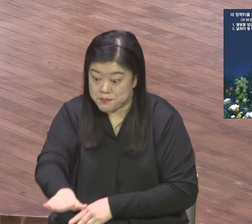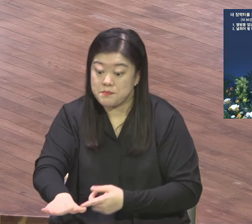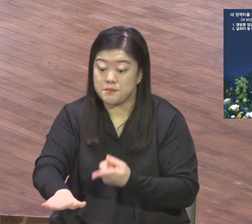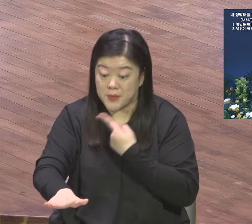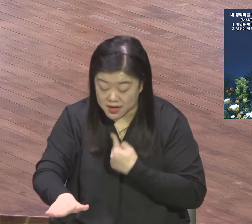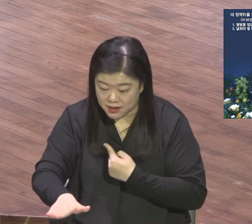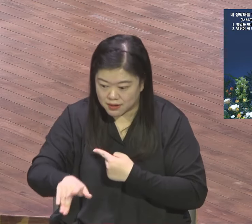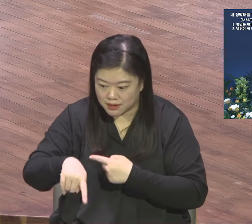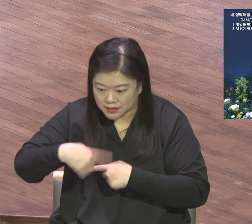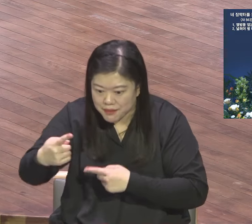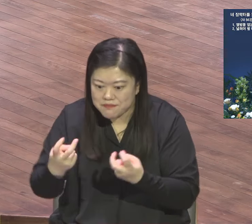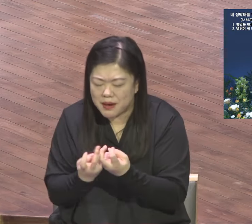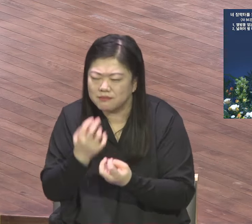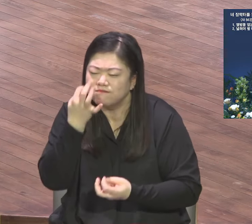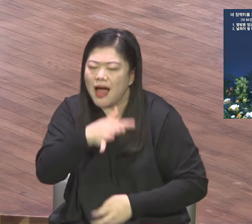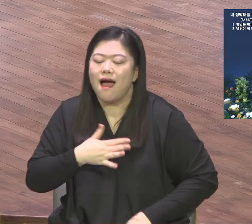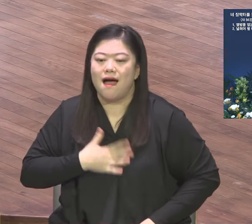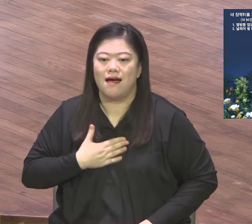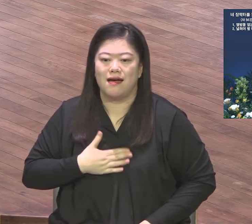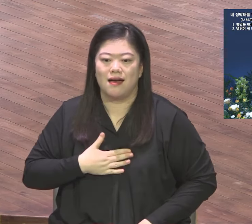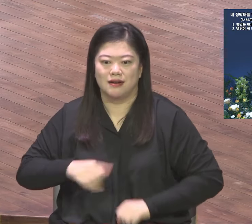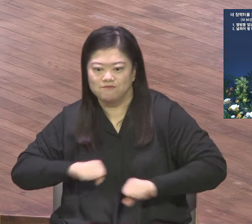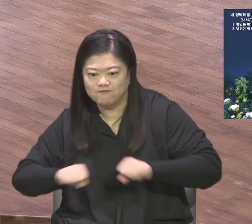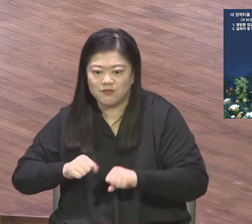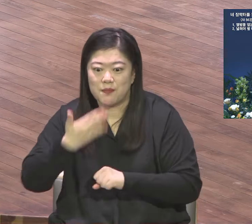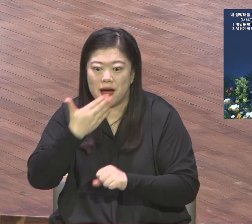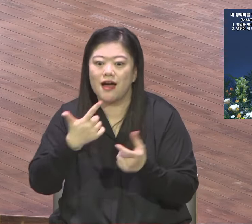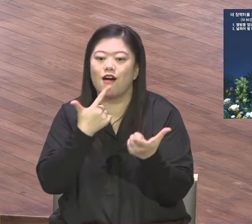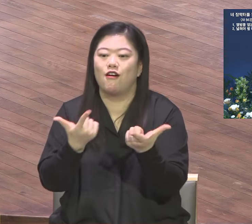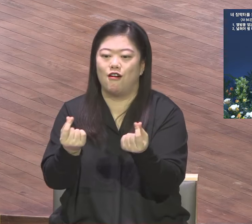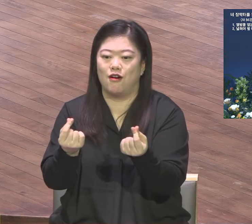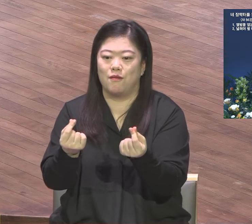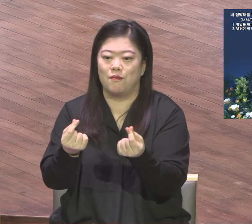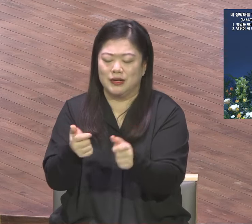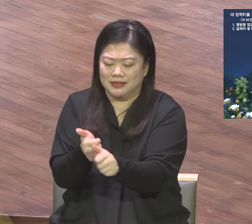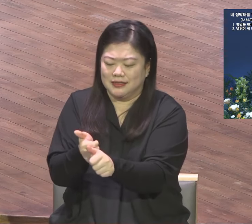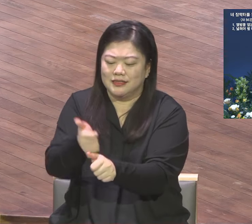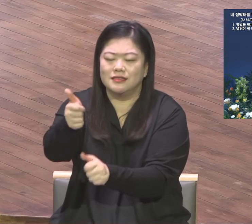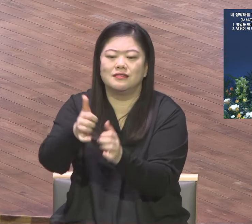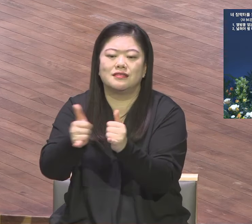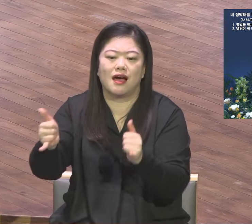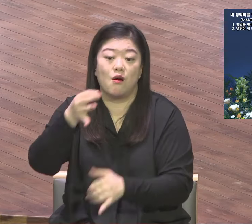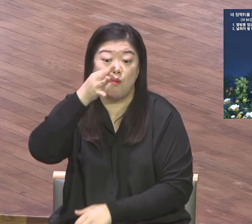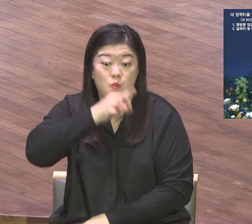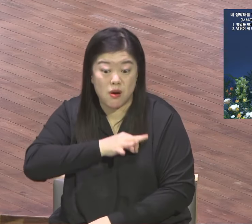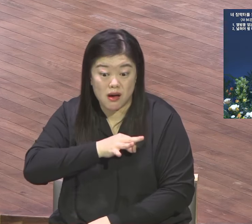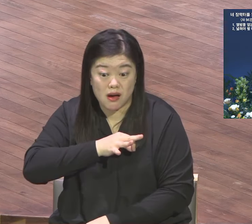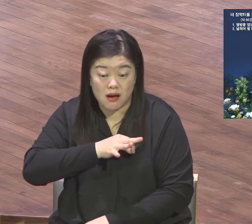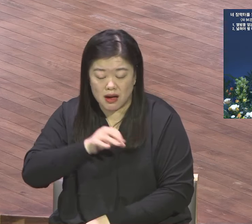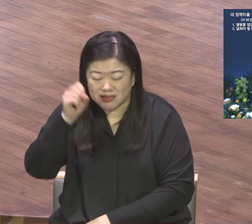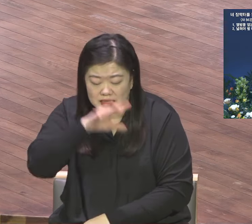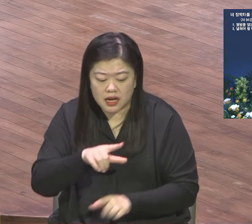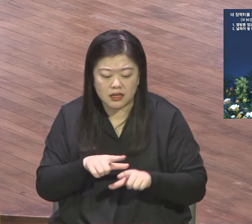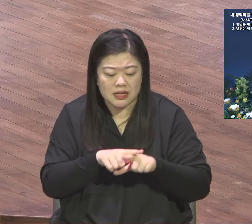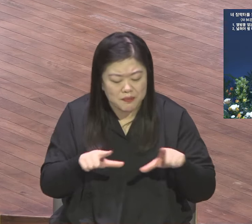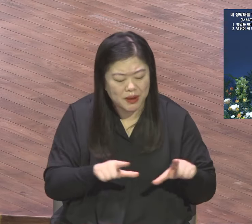영계전승도는 영유욕간의 성자효과를 체험하면서 산역과 생업의 장막터를